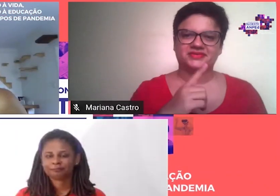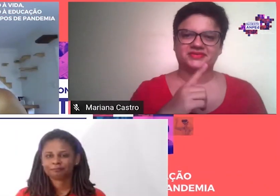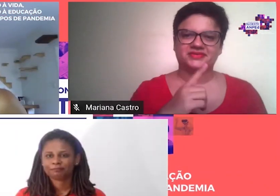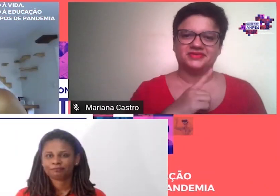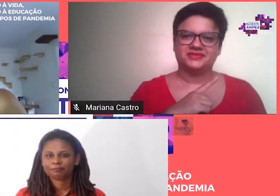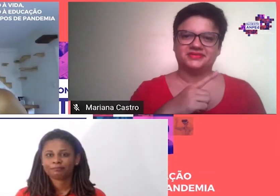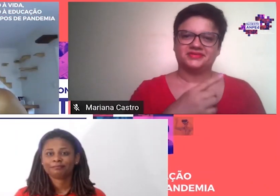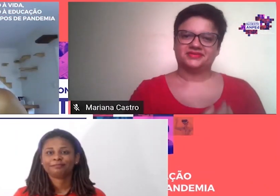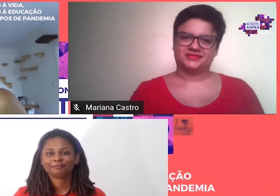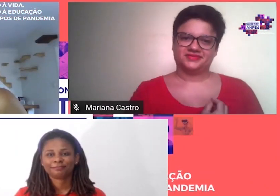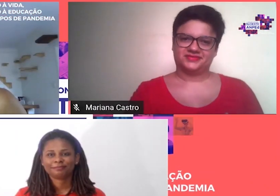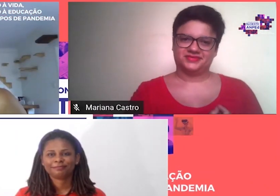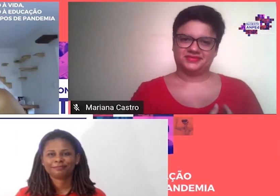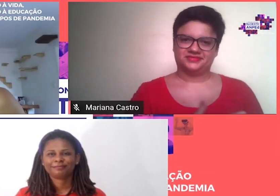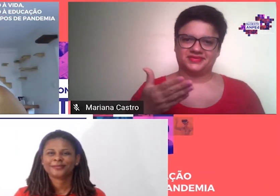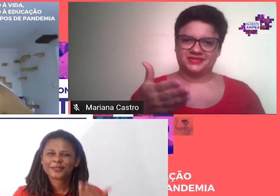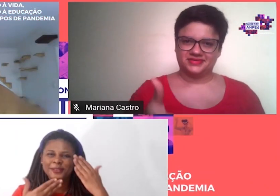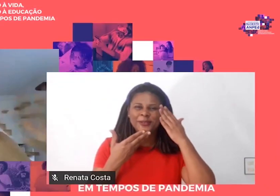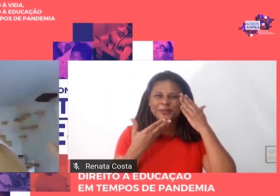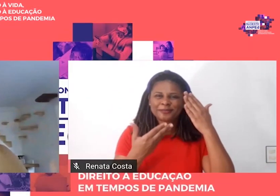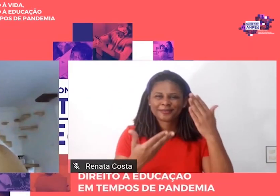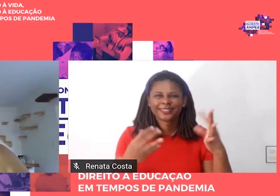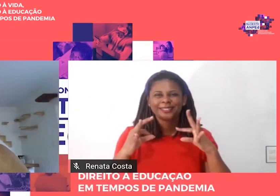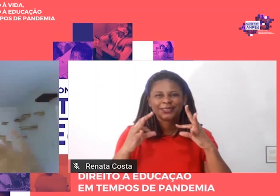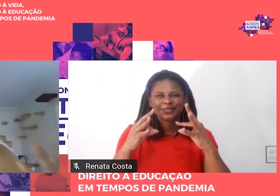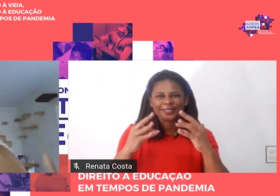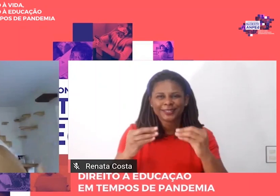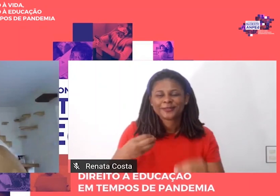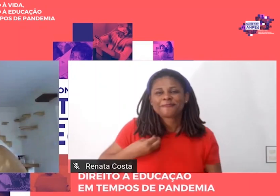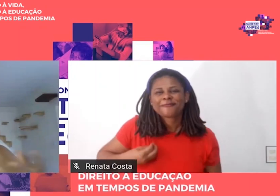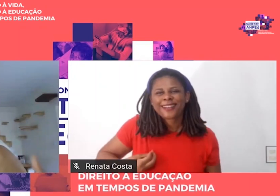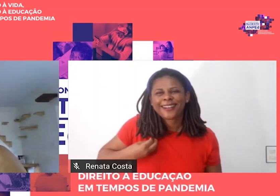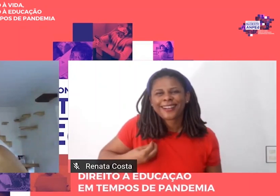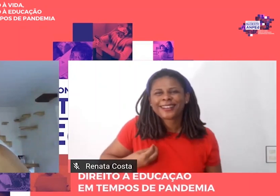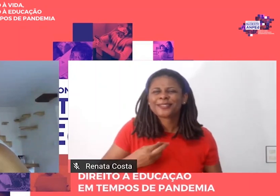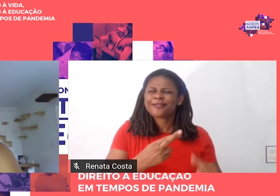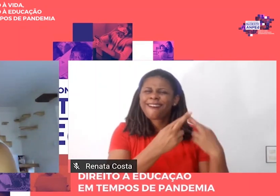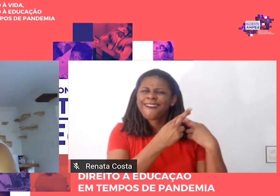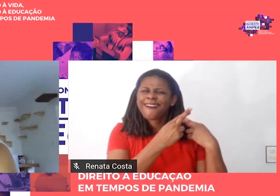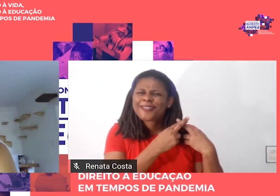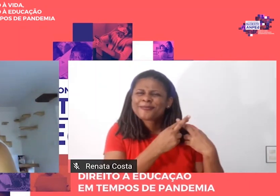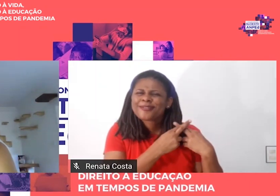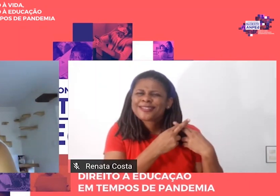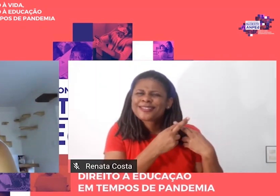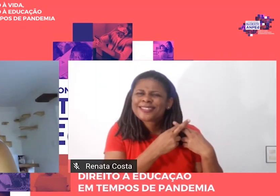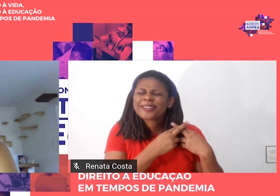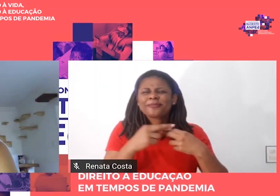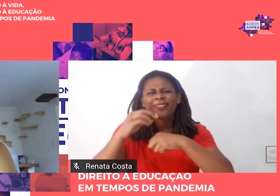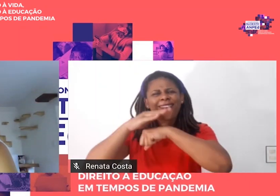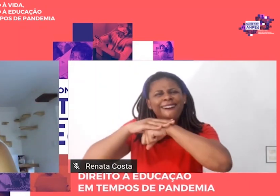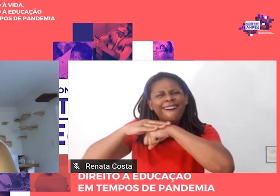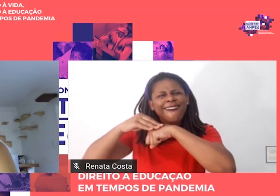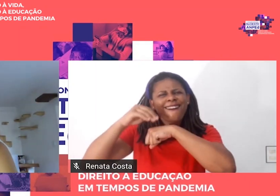viabilizando essa atividade, cuidando com todo cuidado, com todo carinho